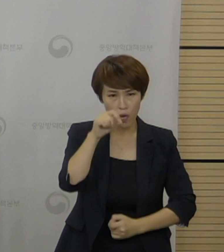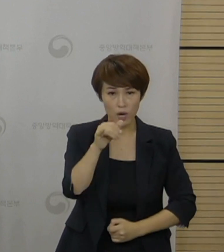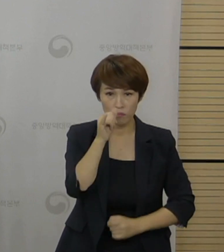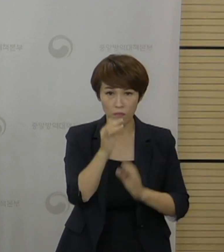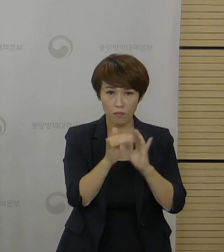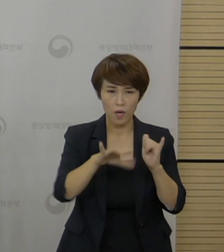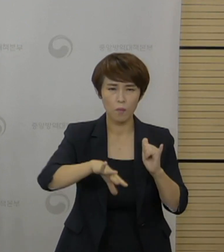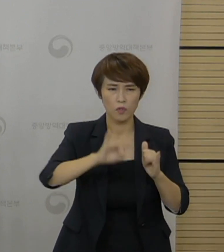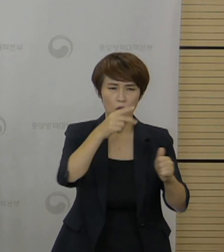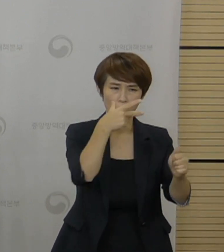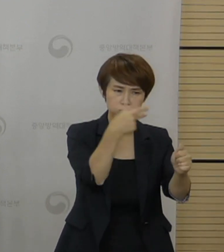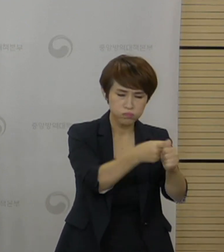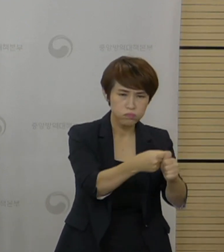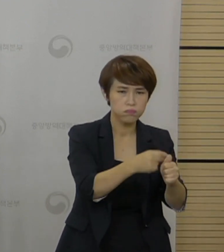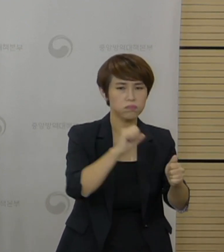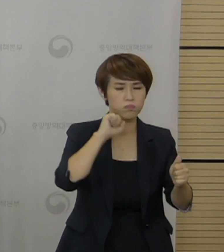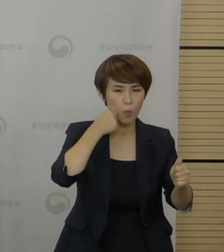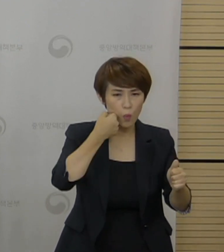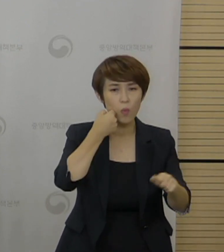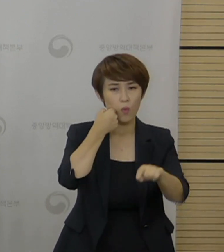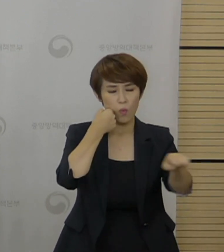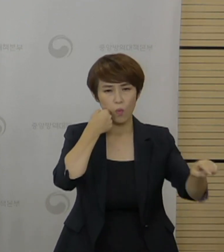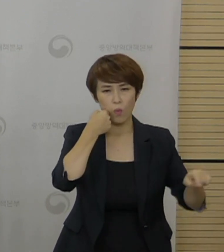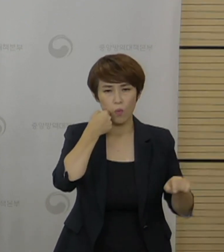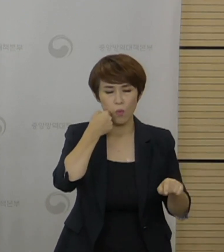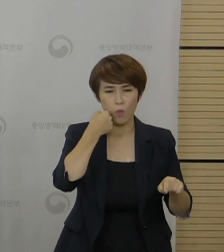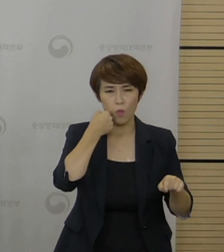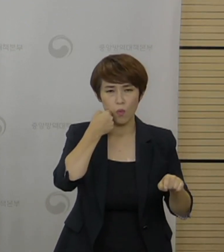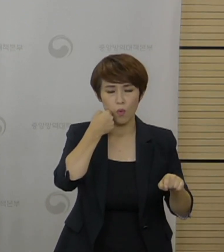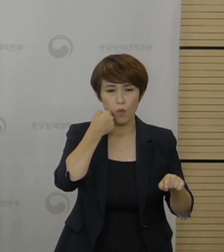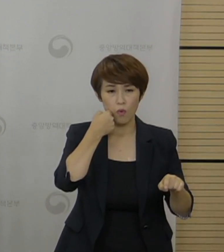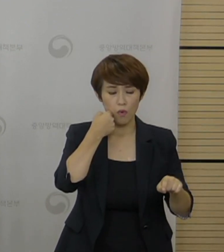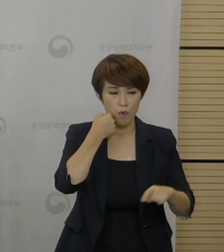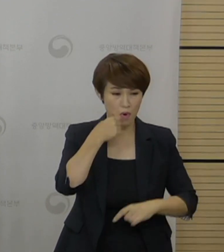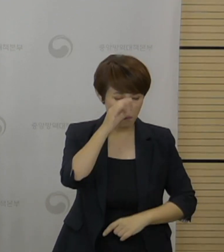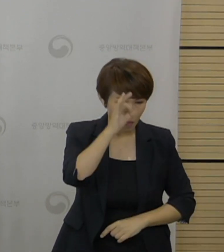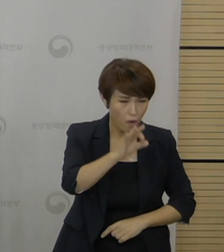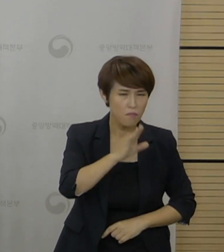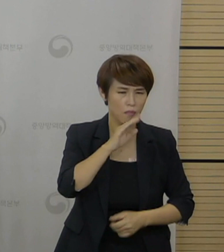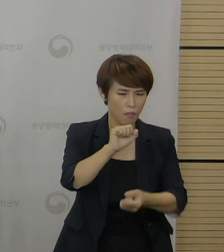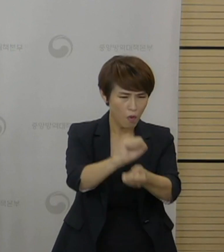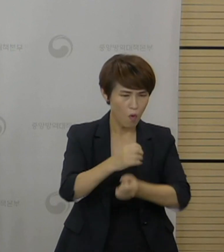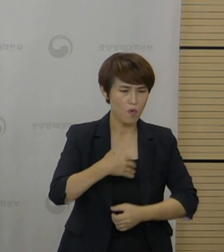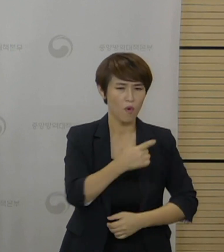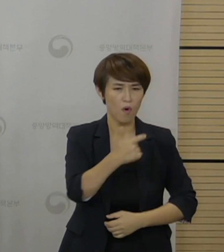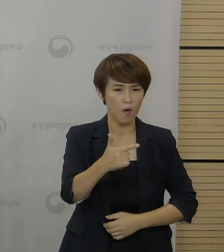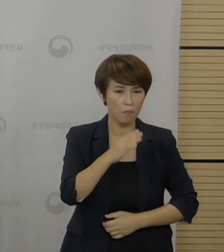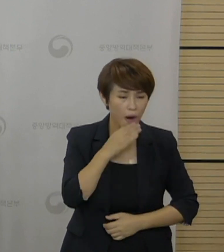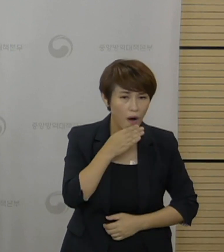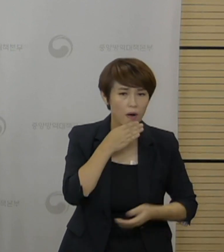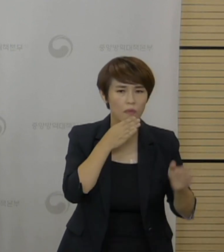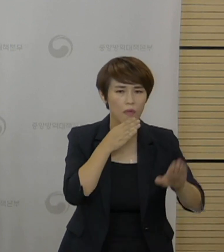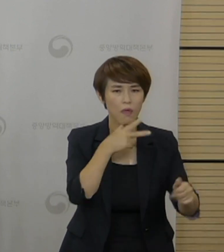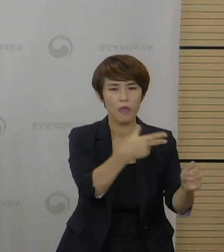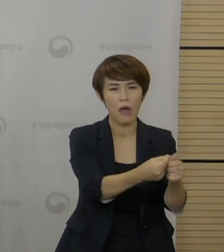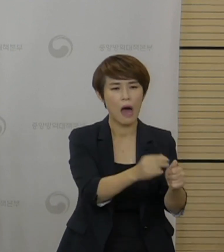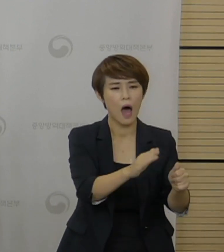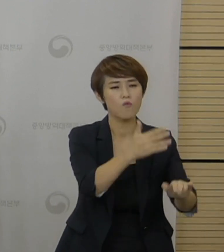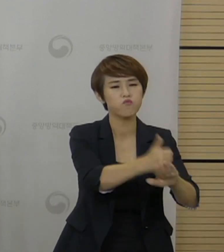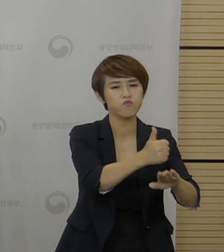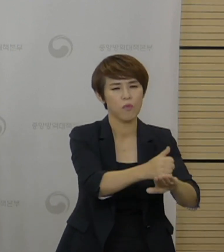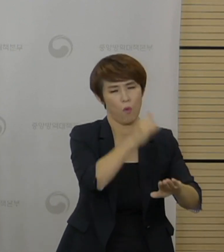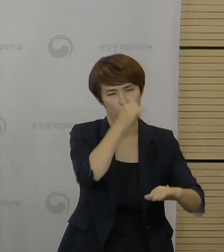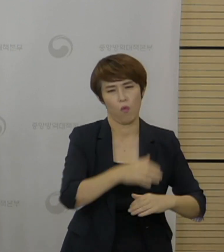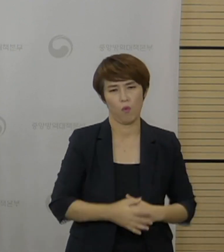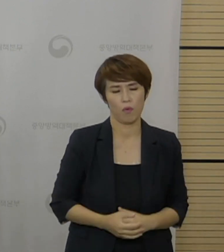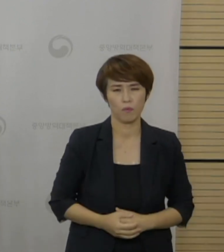접종에 포함되지 못하는 등 정작 고위험군에 해당하는 분들이 예방접종 후순위로 밀리게 되었는데 공중보건